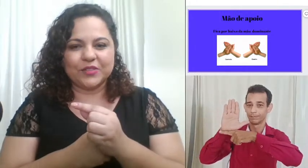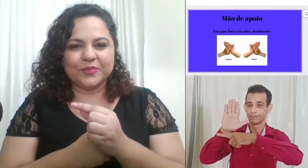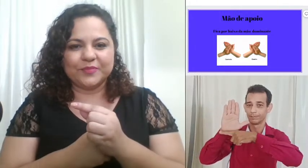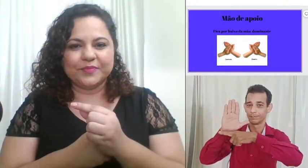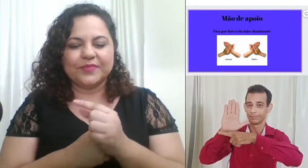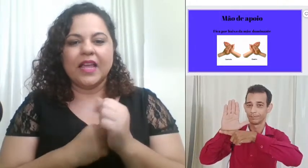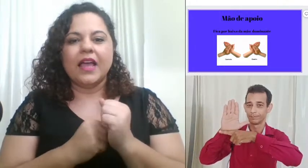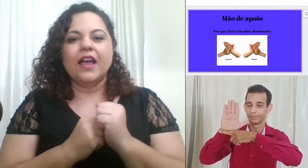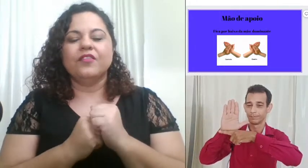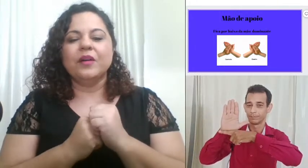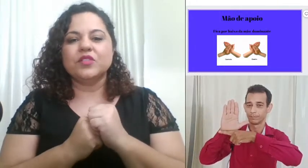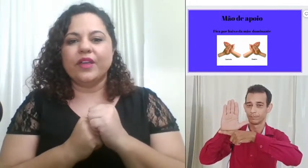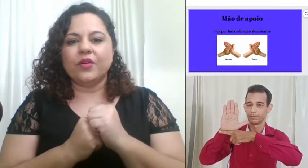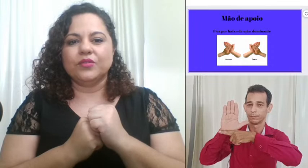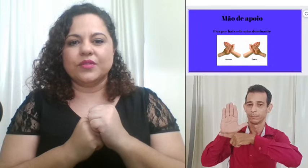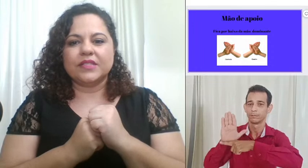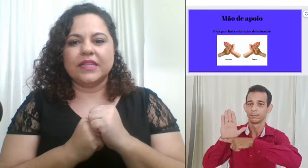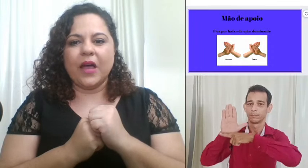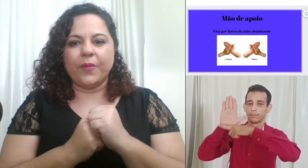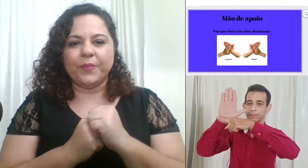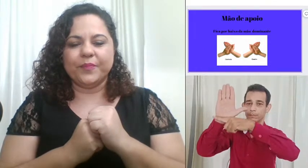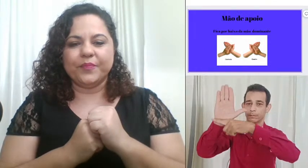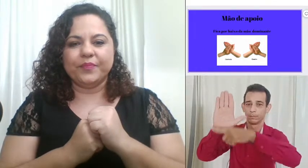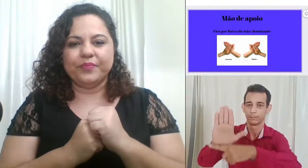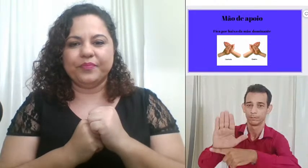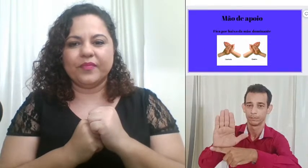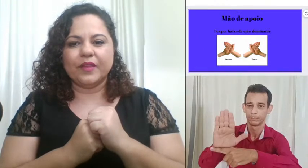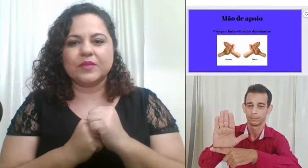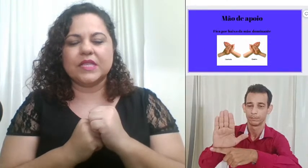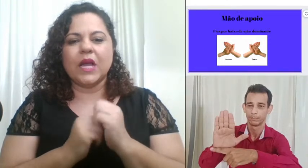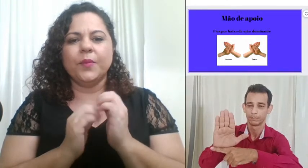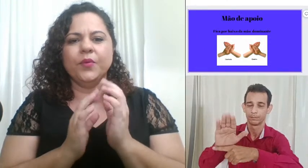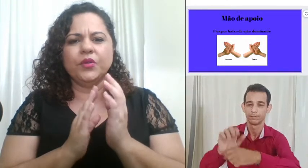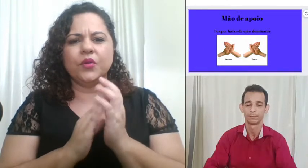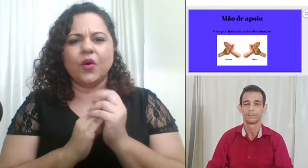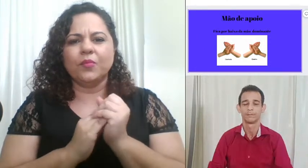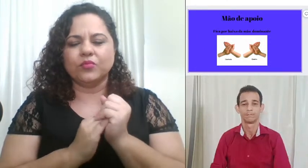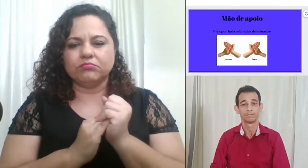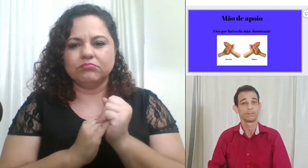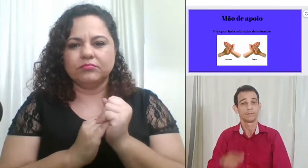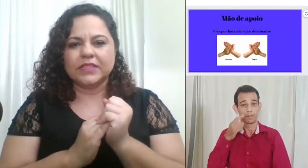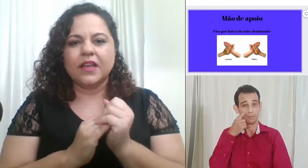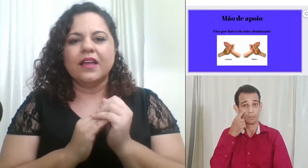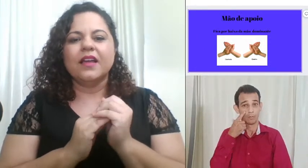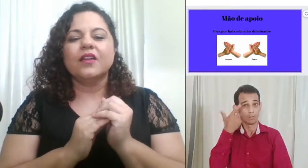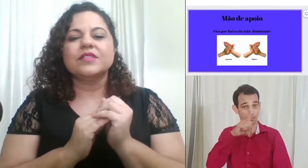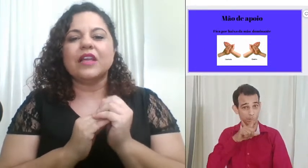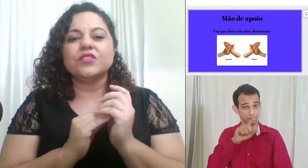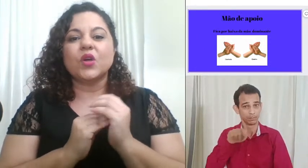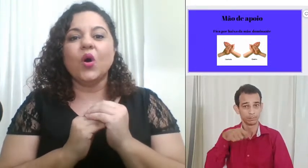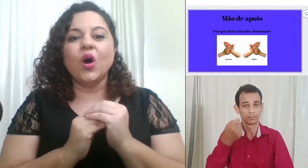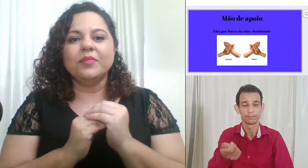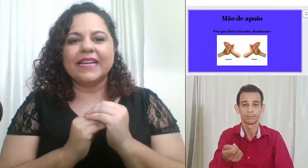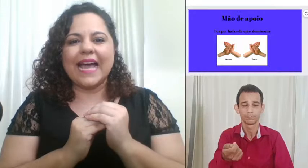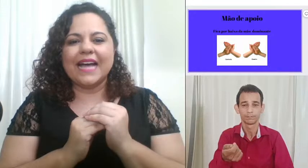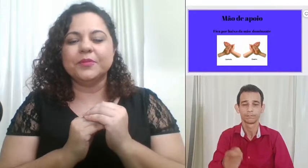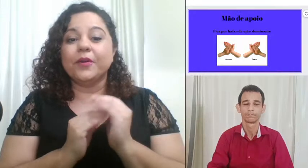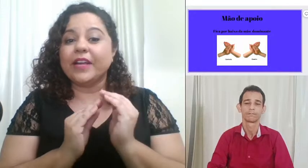vamos ver outro sinal um sinal muito comum sinal de obrigado porém